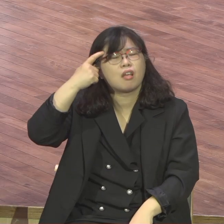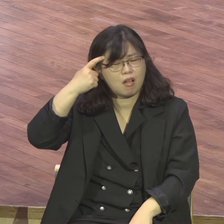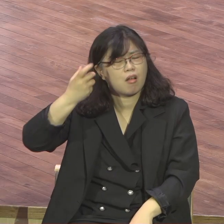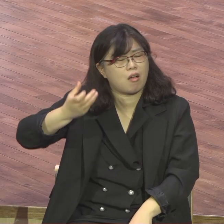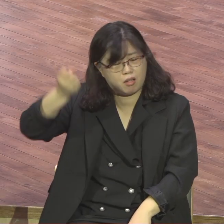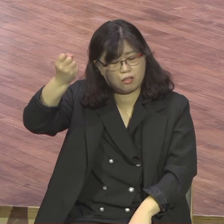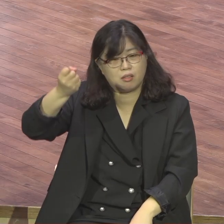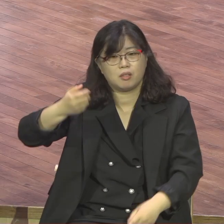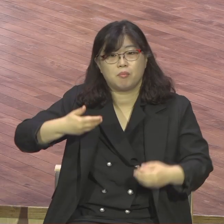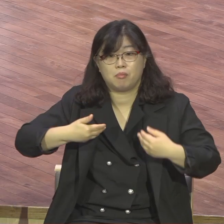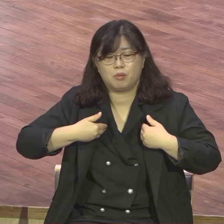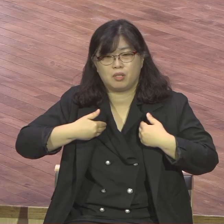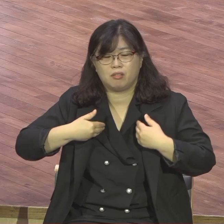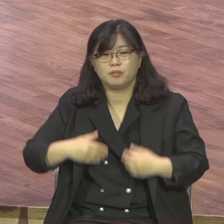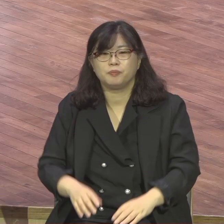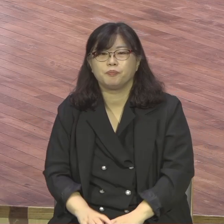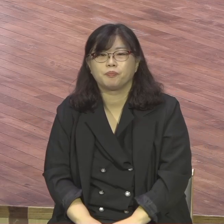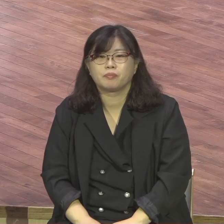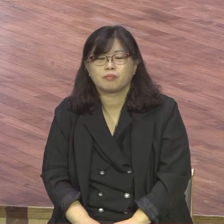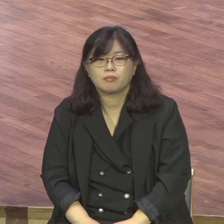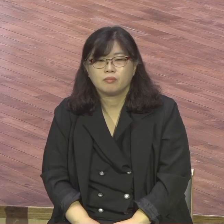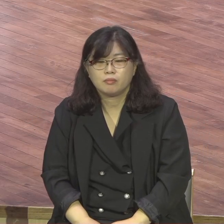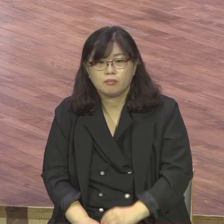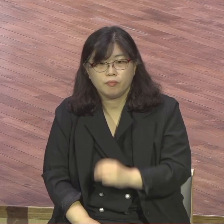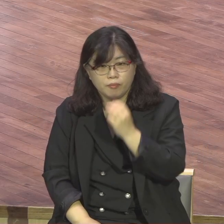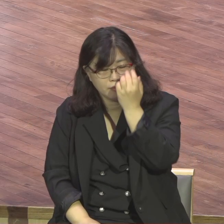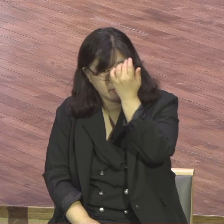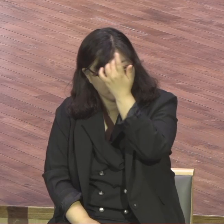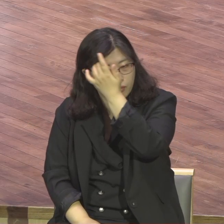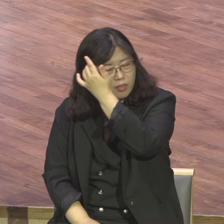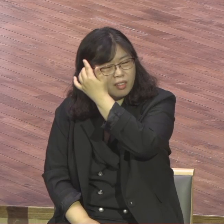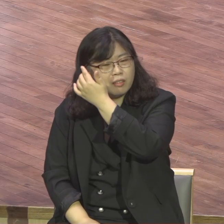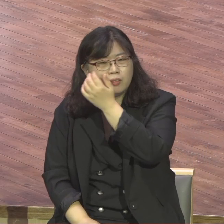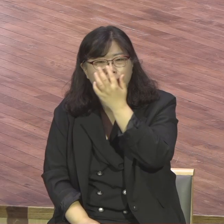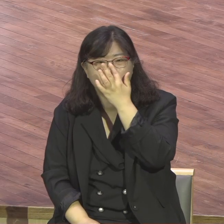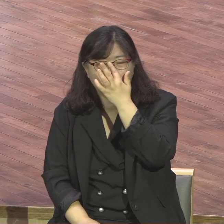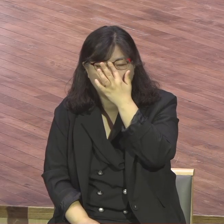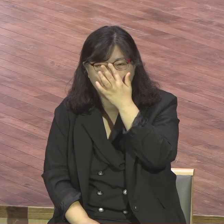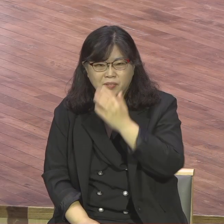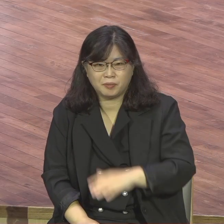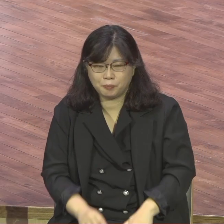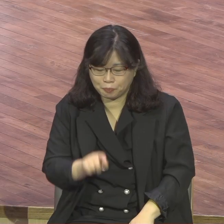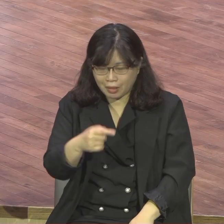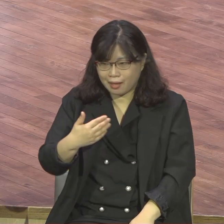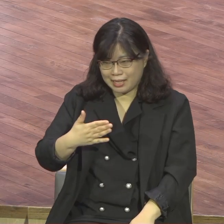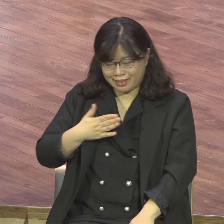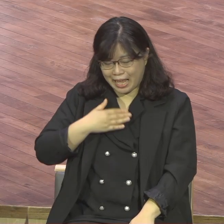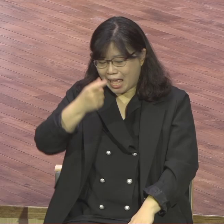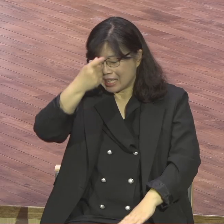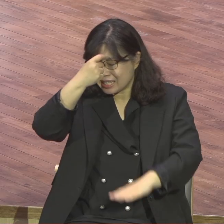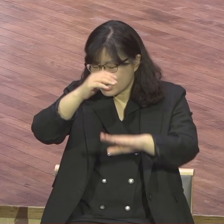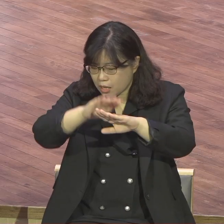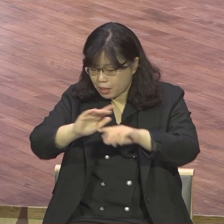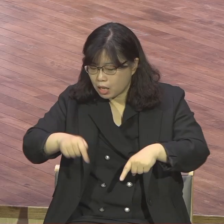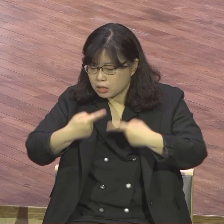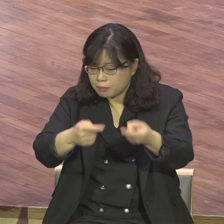당연성의 이유를 가지고 매 예배 시간 성공하는 것이 거룩한 산재물이 되는